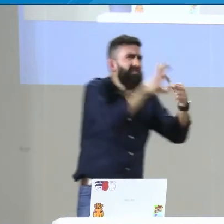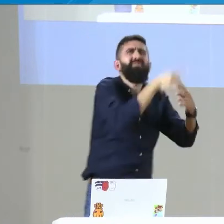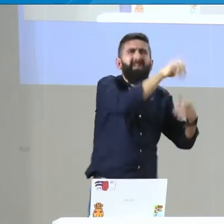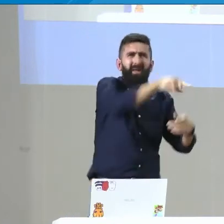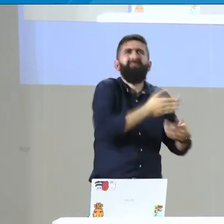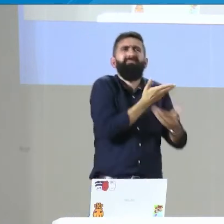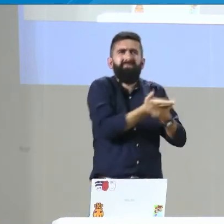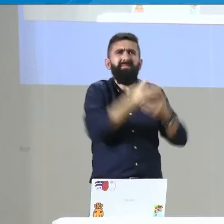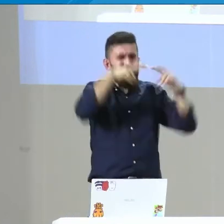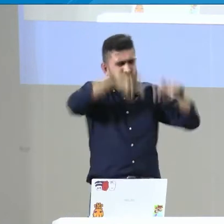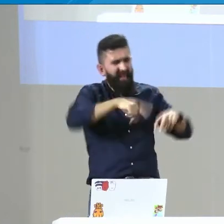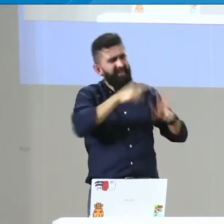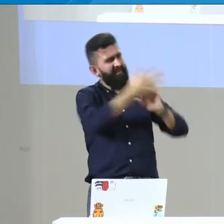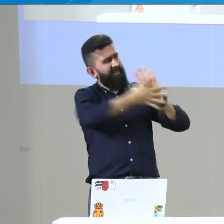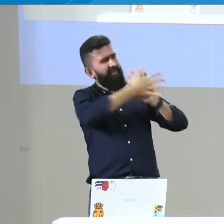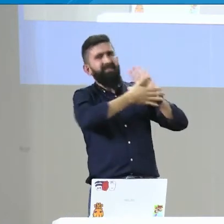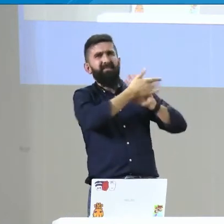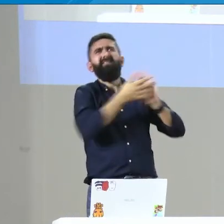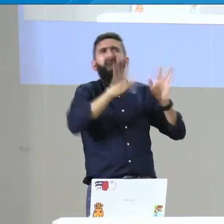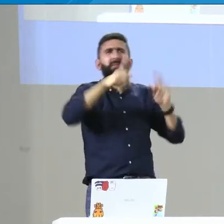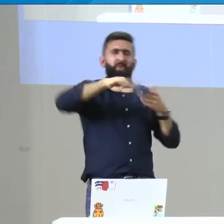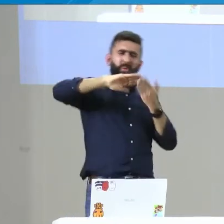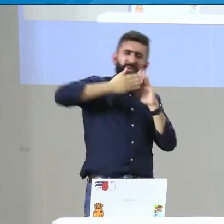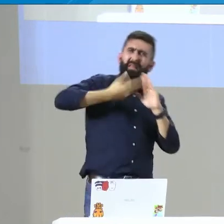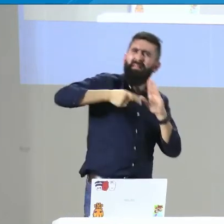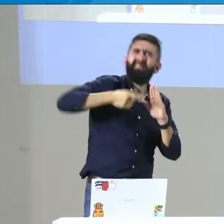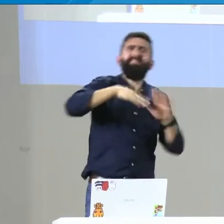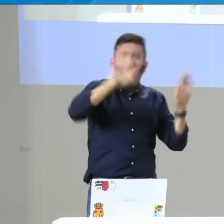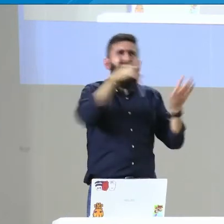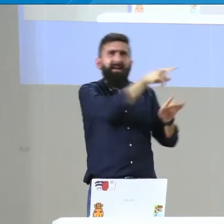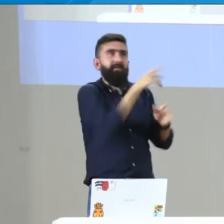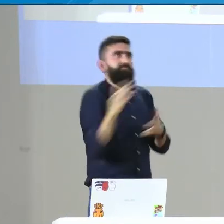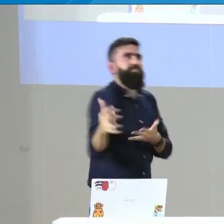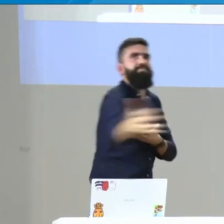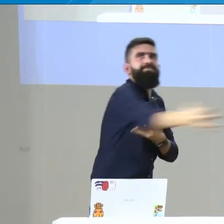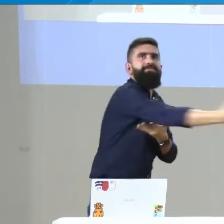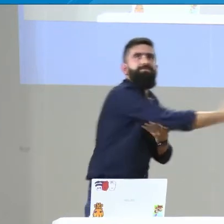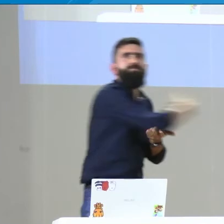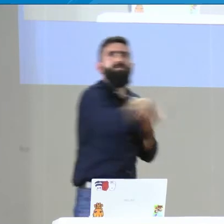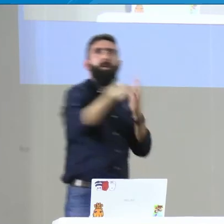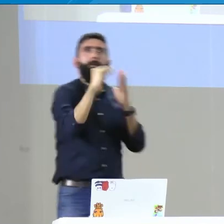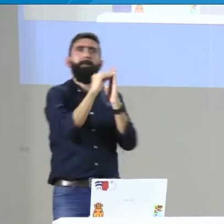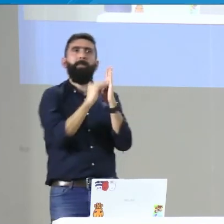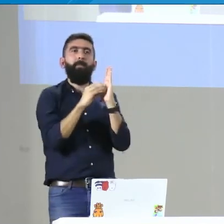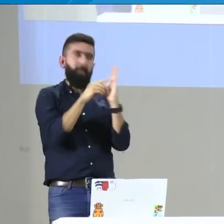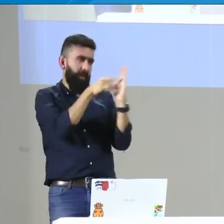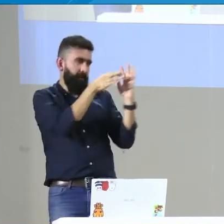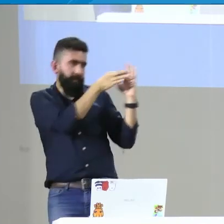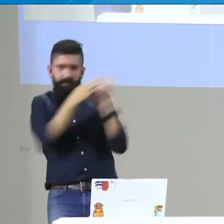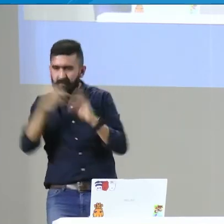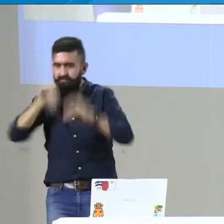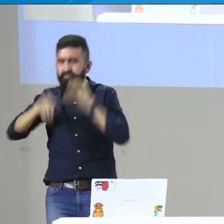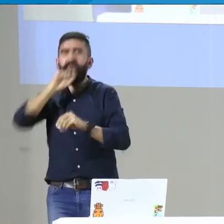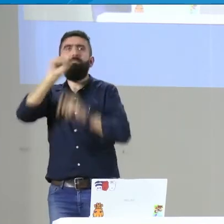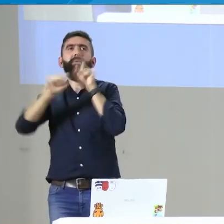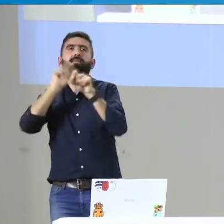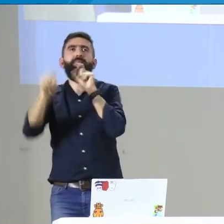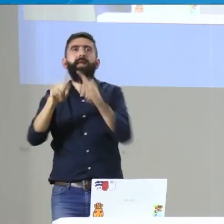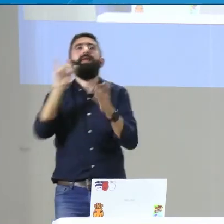respecto a la lengua. Ya se ha tenido allí. Entonces, estos son otros de los referentes que vamos a utilizar para la investigación. En este estudio se